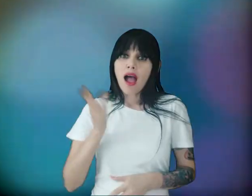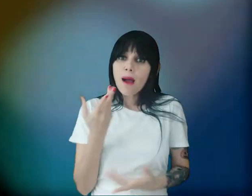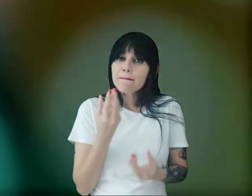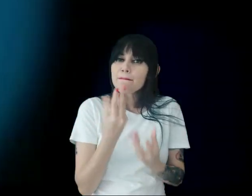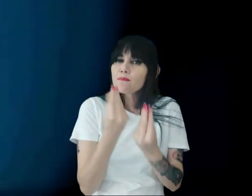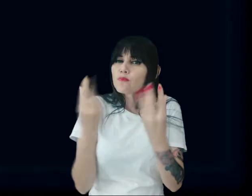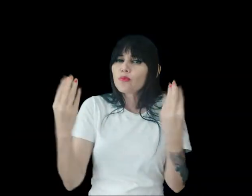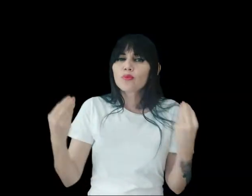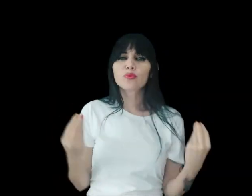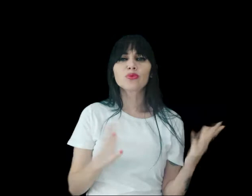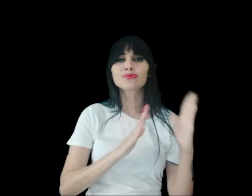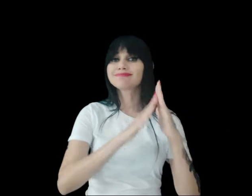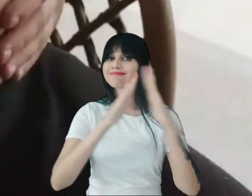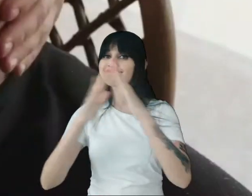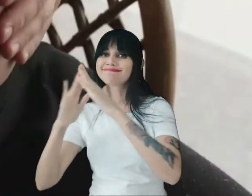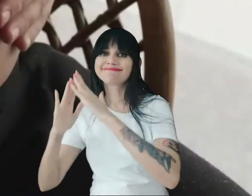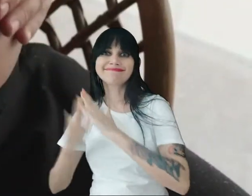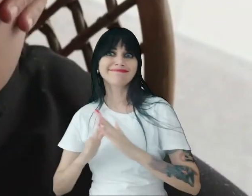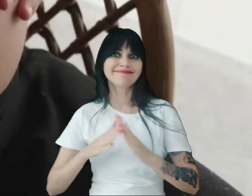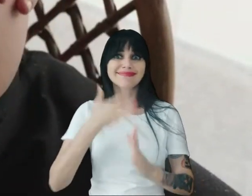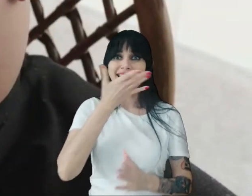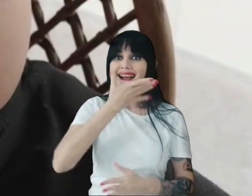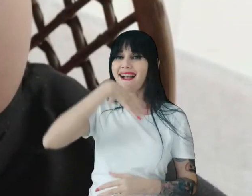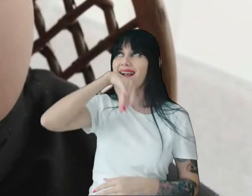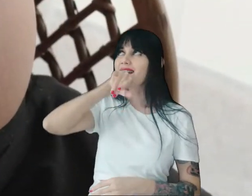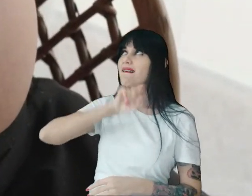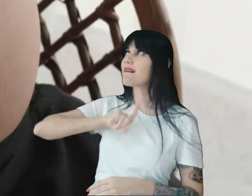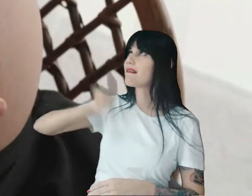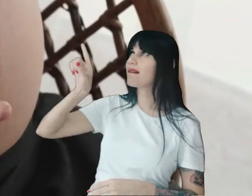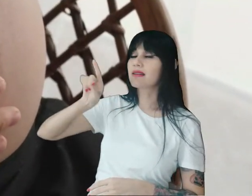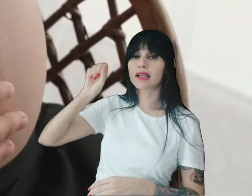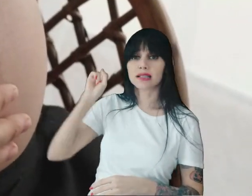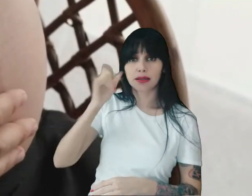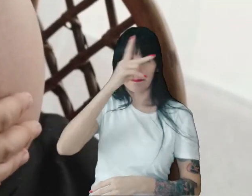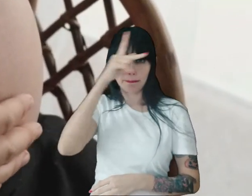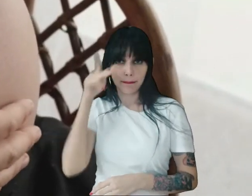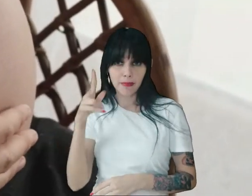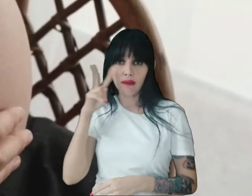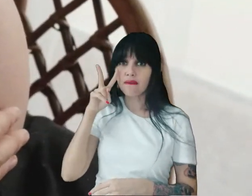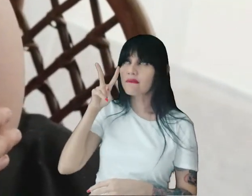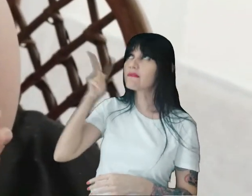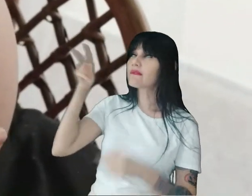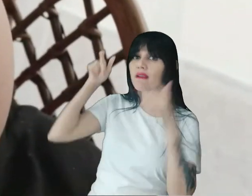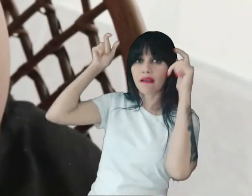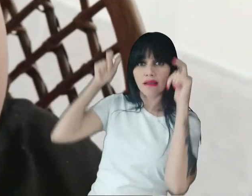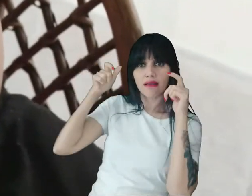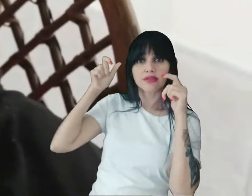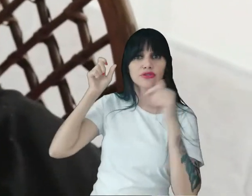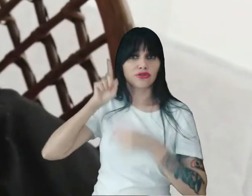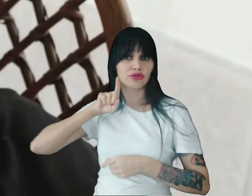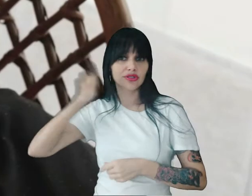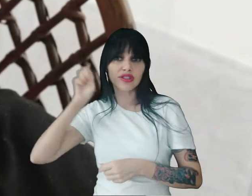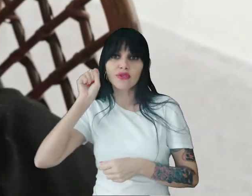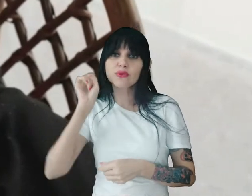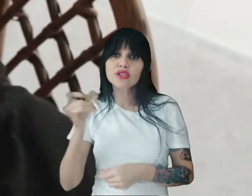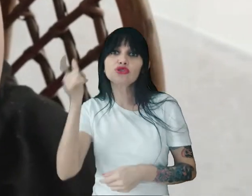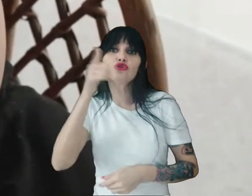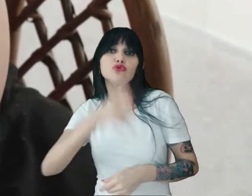meu pai E ninguém pode ver o reino de Deus Se não nascer de novo Será